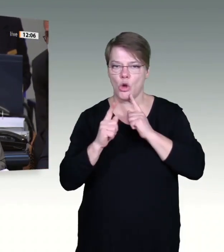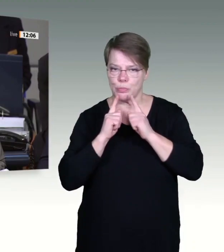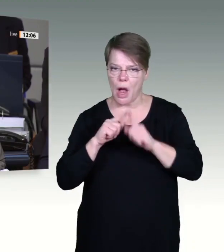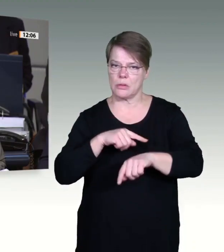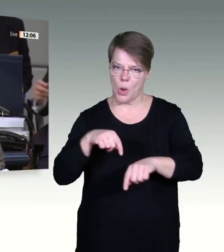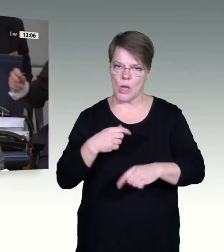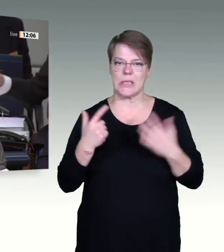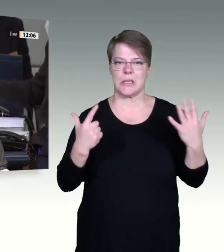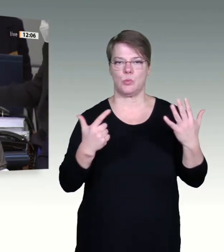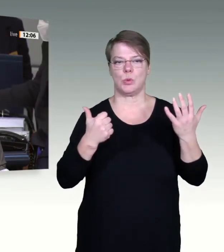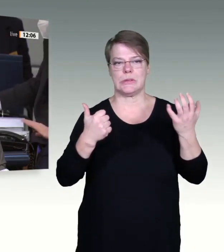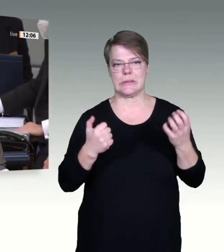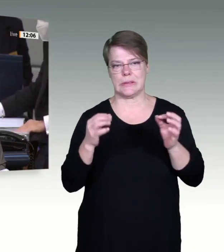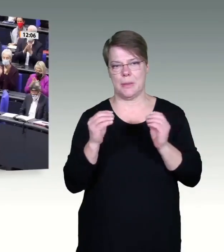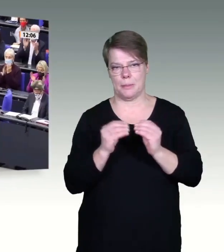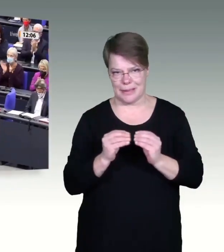-Fraktion Sabine Dittmar.